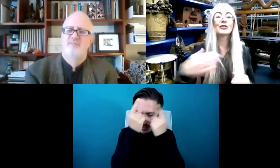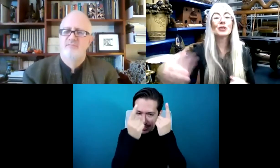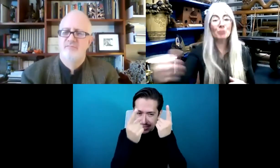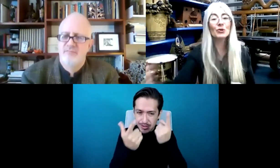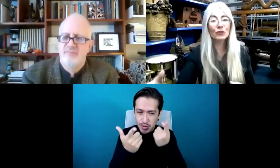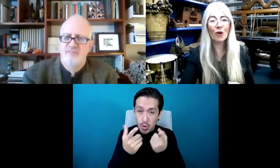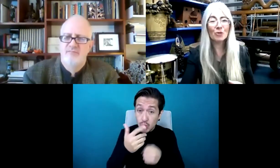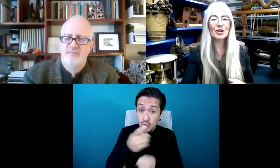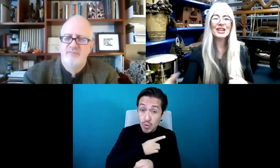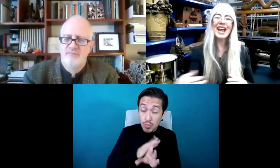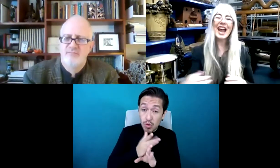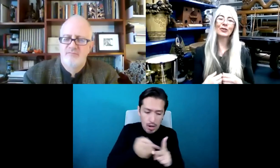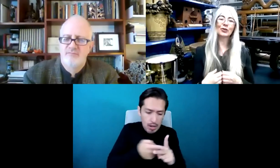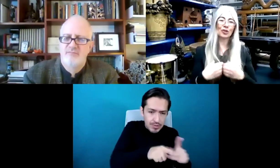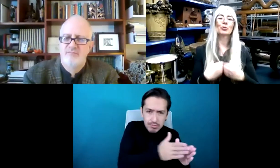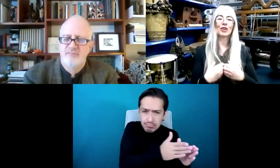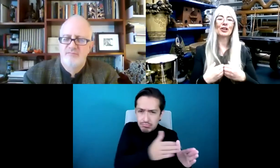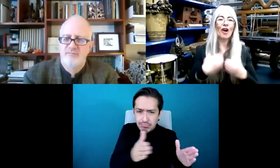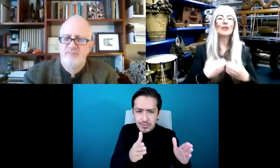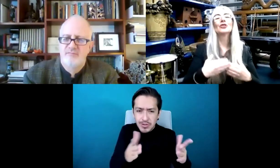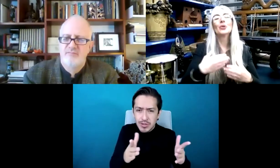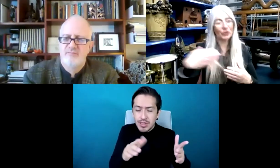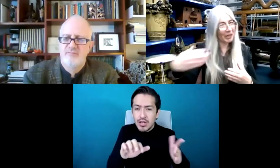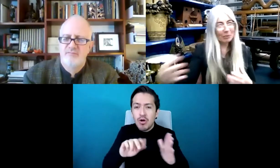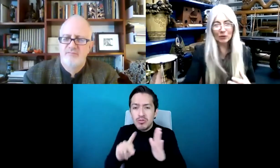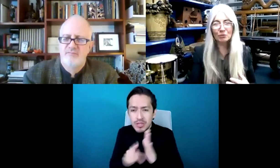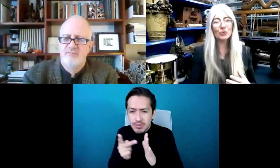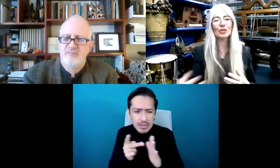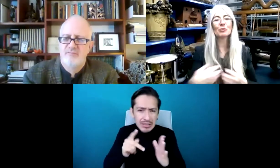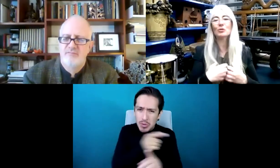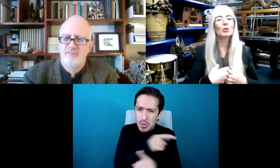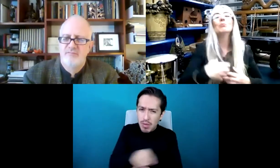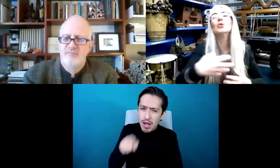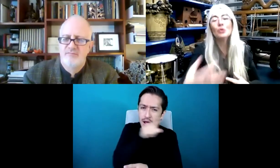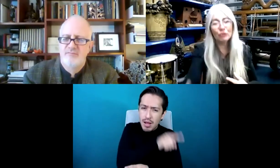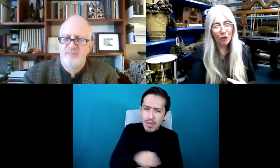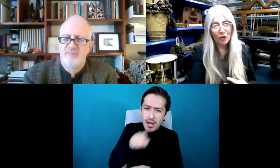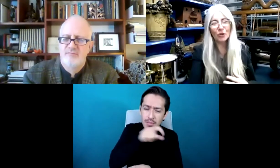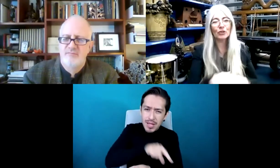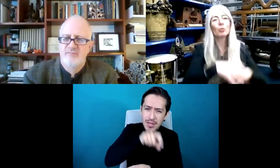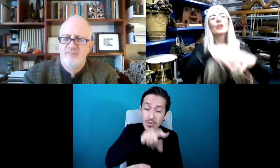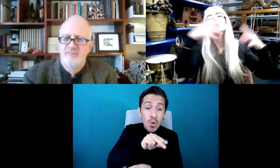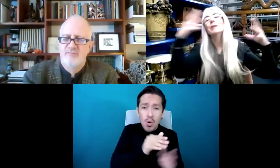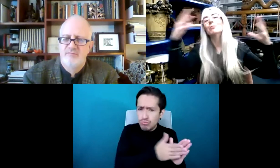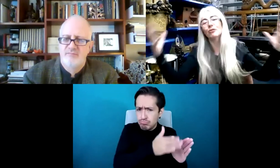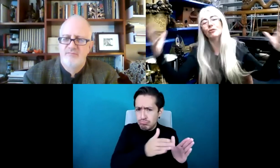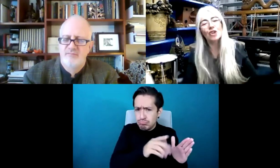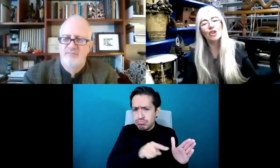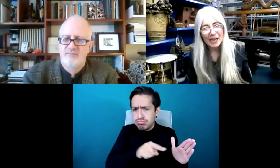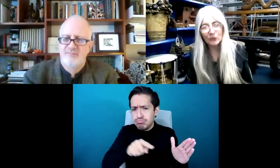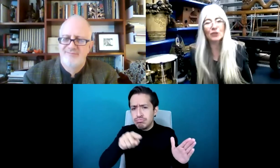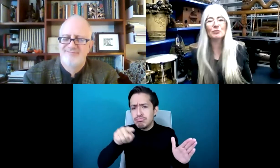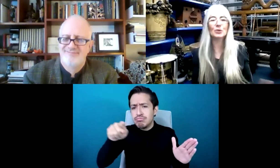parte, la introducción y la repetimos para siempre. No, también la pieza musical avanza. Y la vida es así.